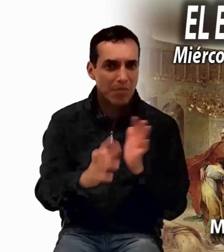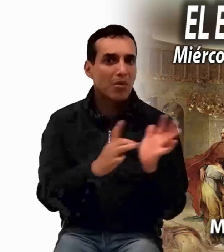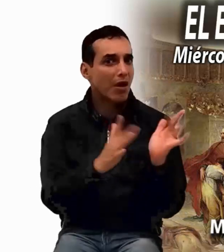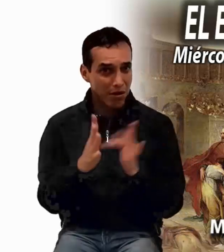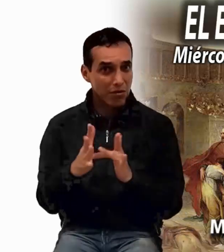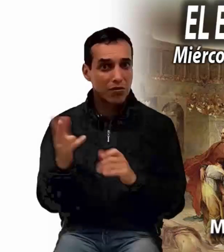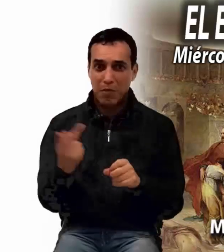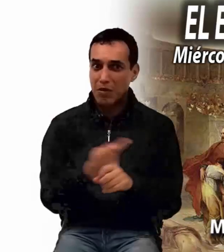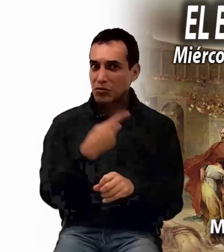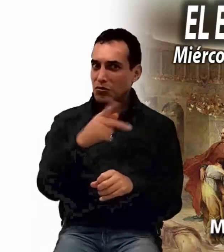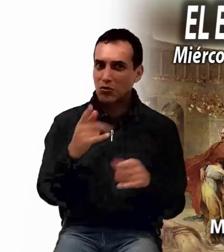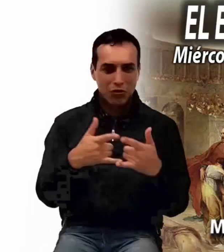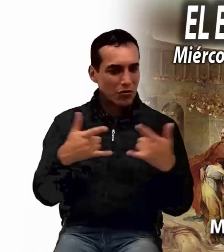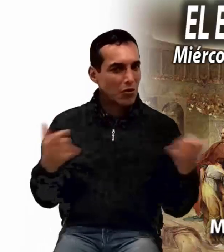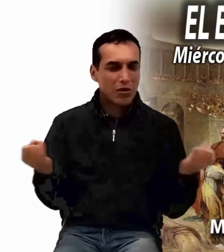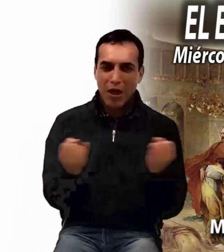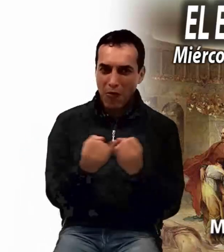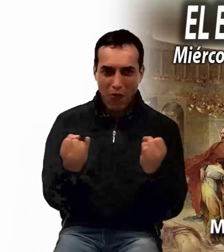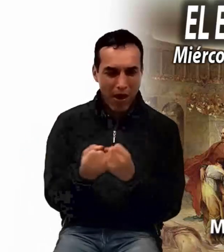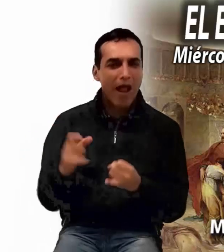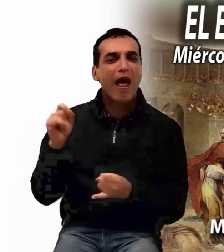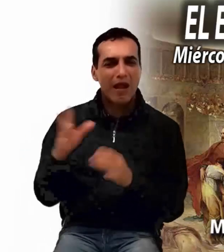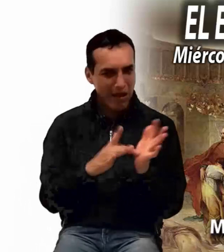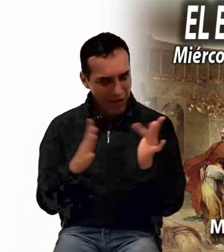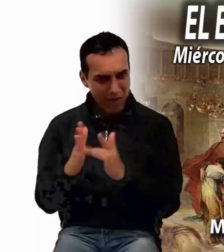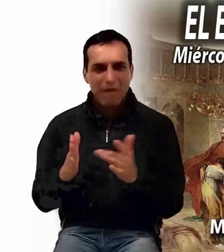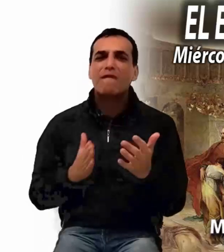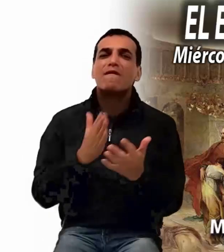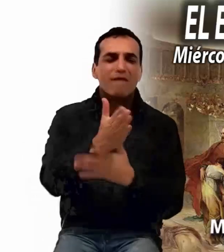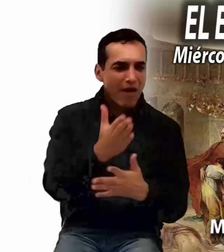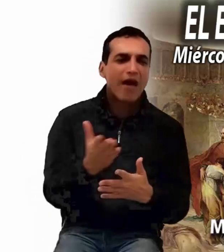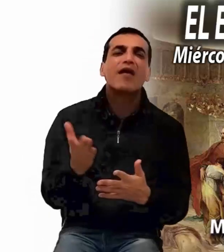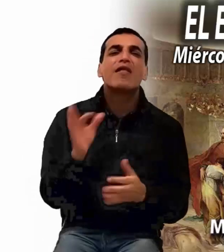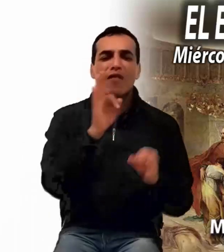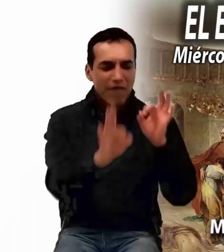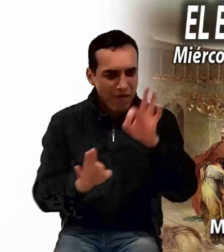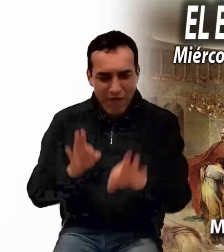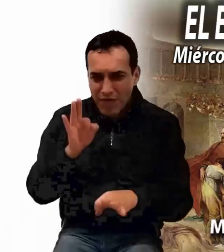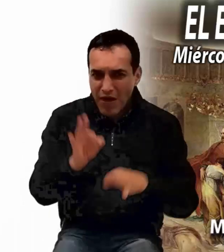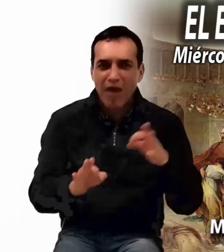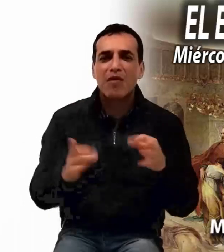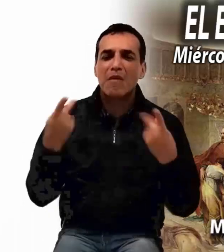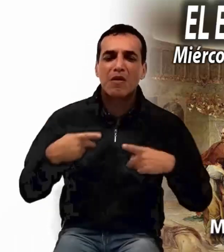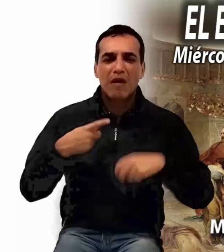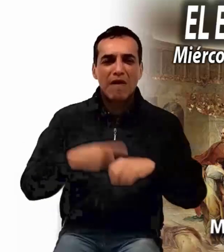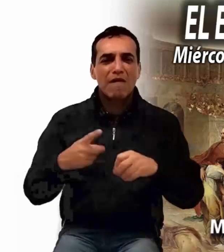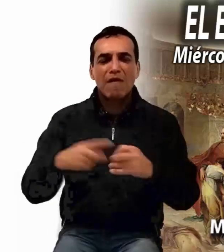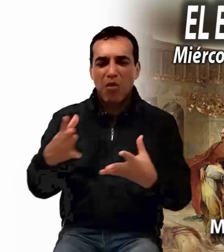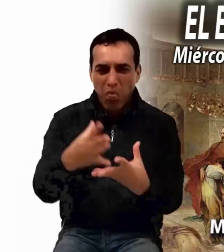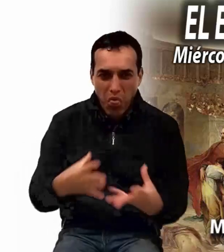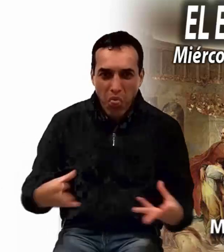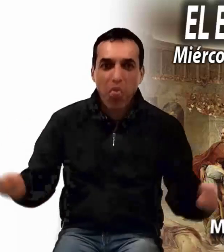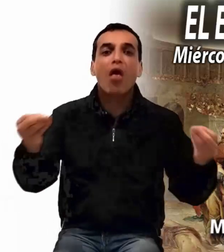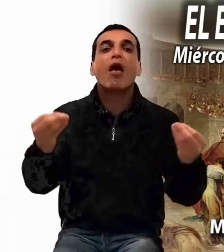Evangelio. Pasó haciendo el bien, curando a los enfermos, defendiendo la verdad, y tuvo